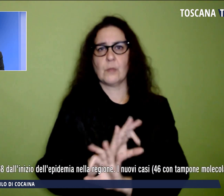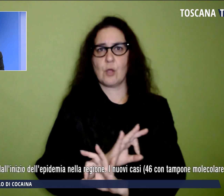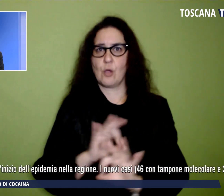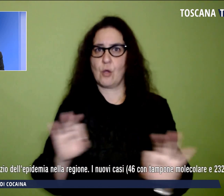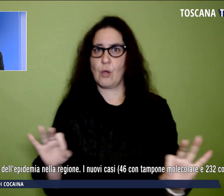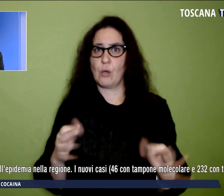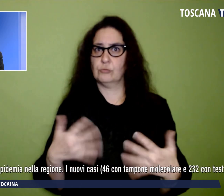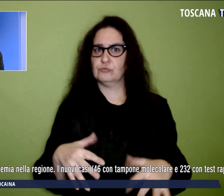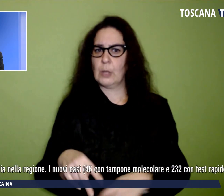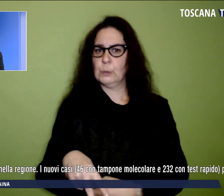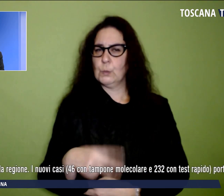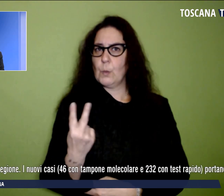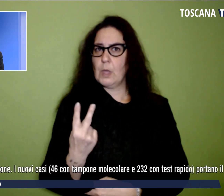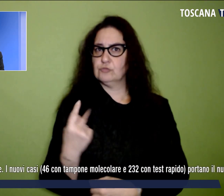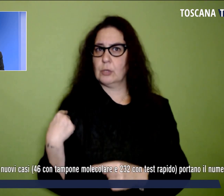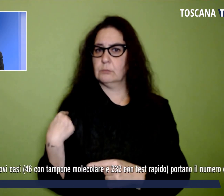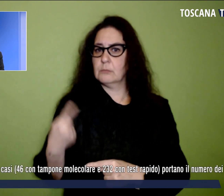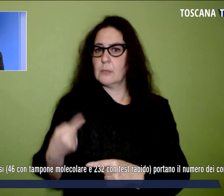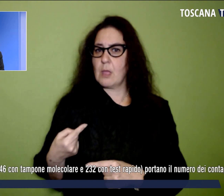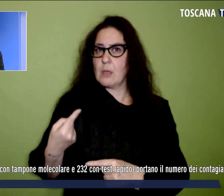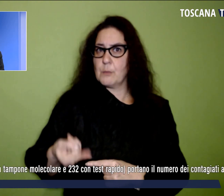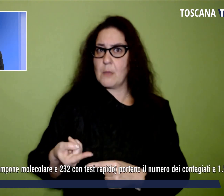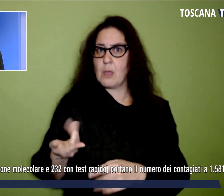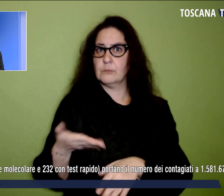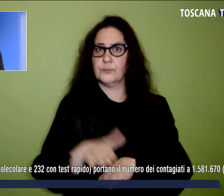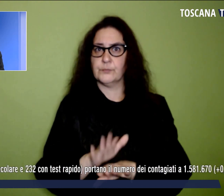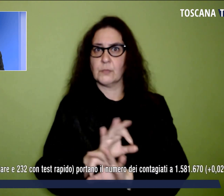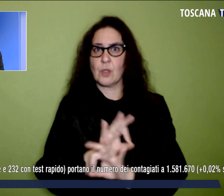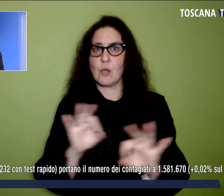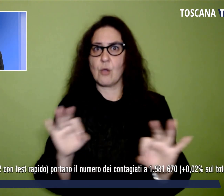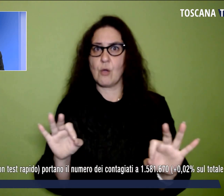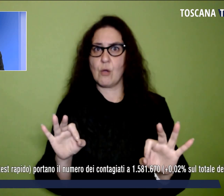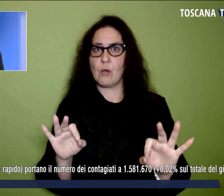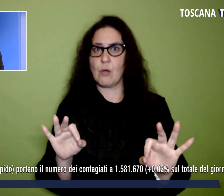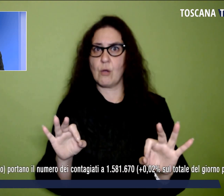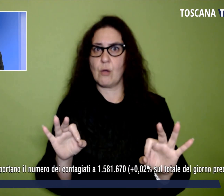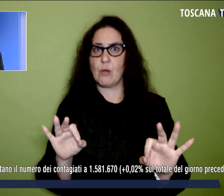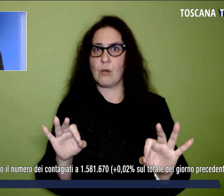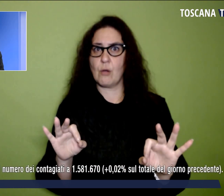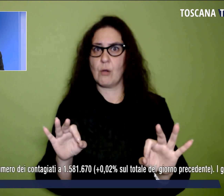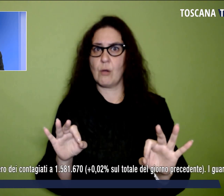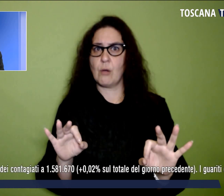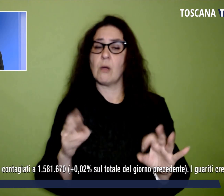consecutivo, fra l'altro, senza decessi, che restano quindi 11